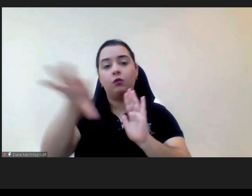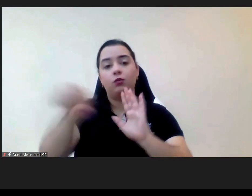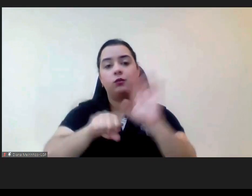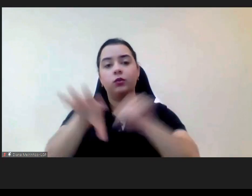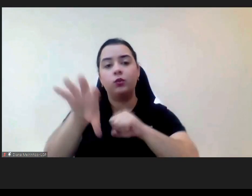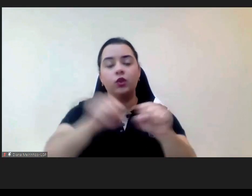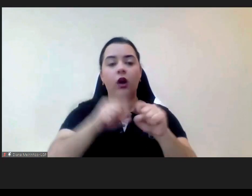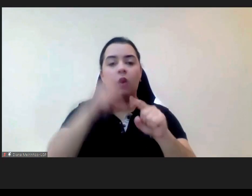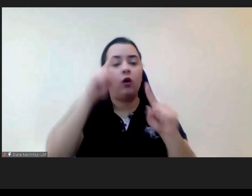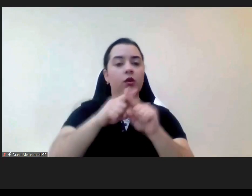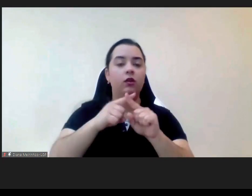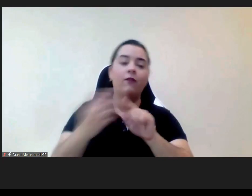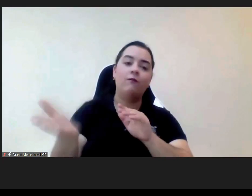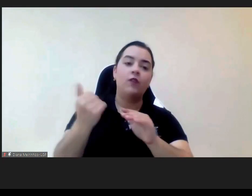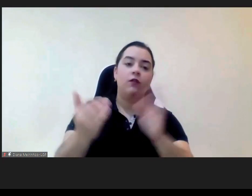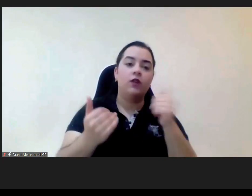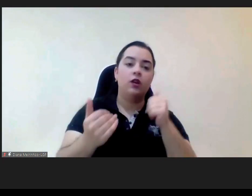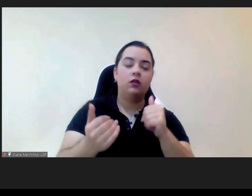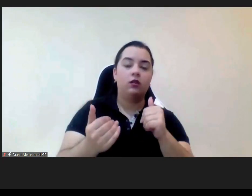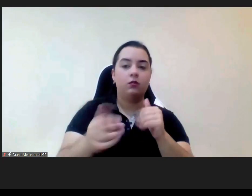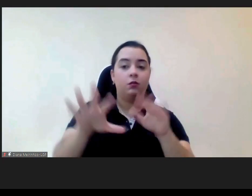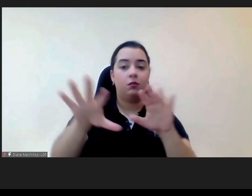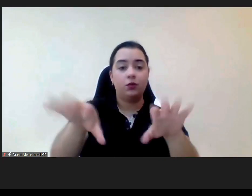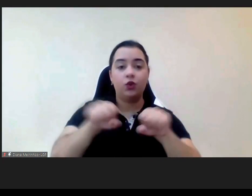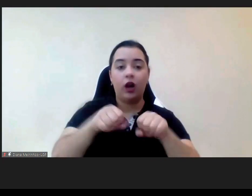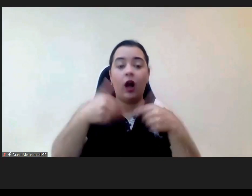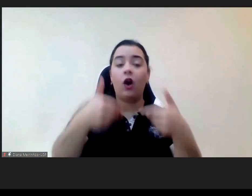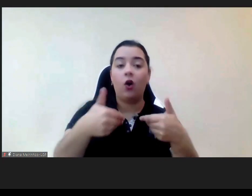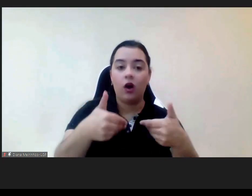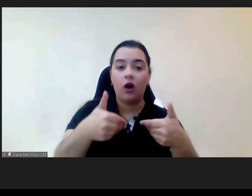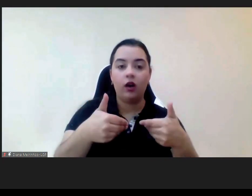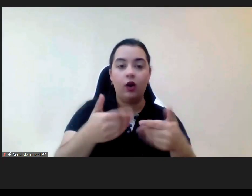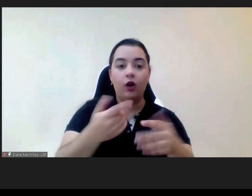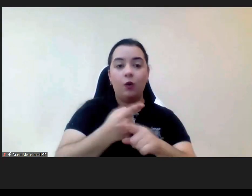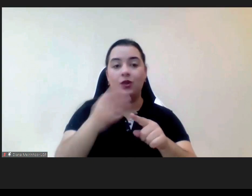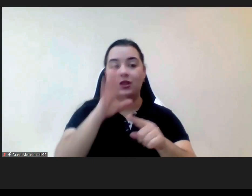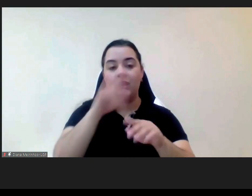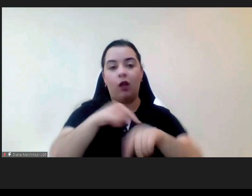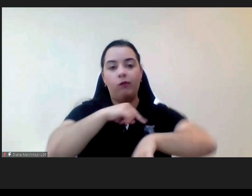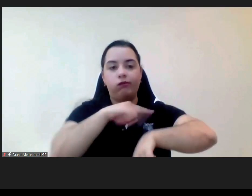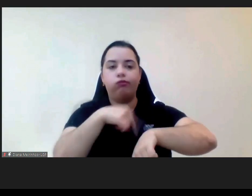senão pode ser tarde demais não é e